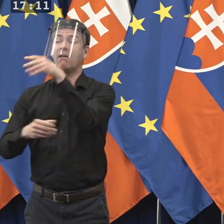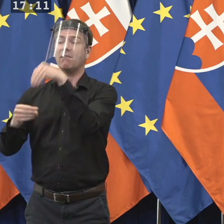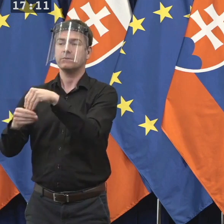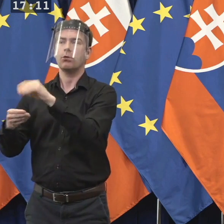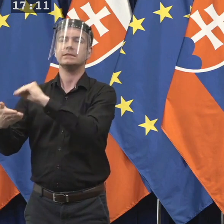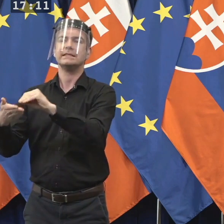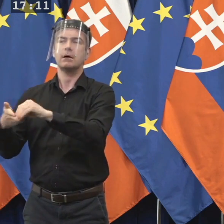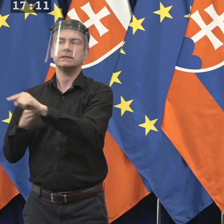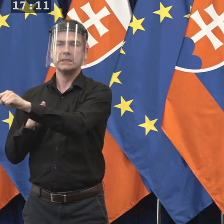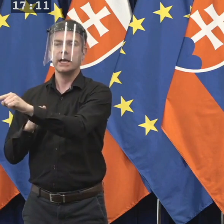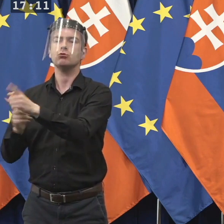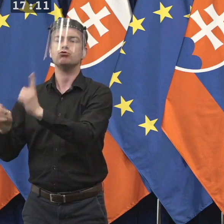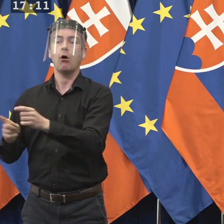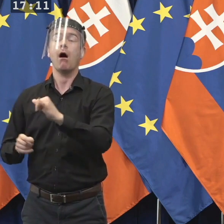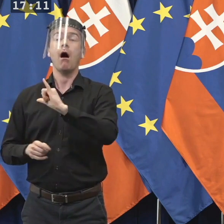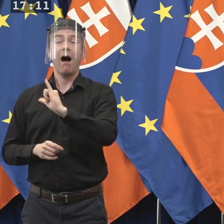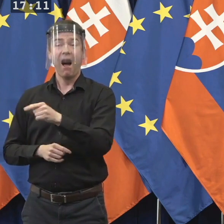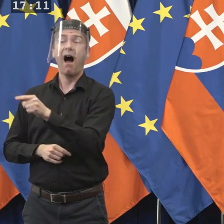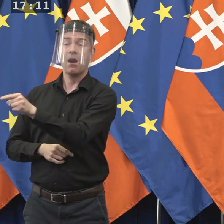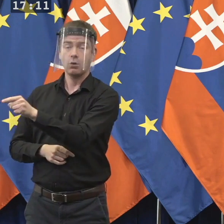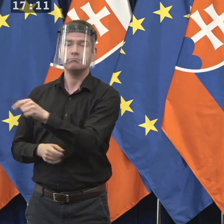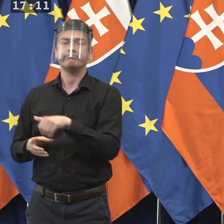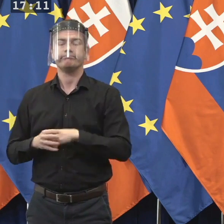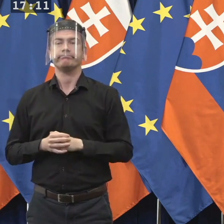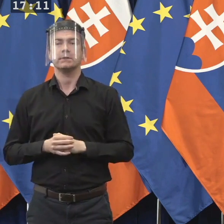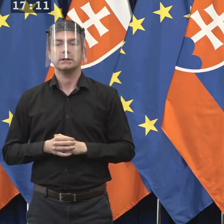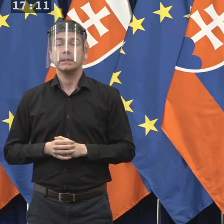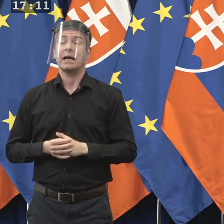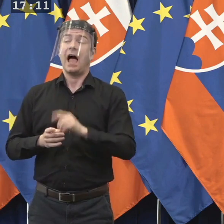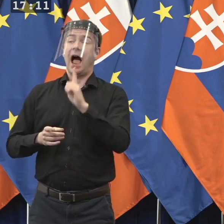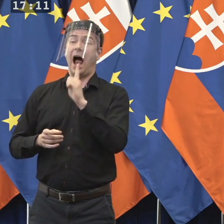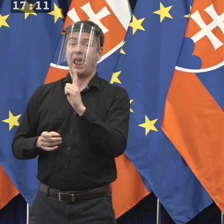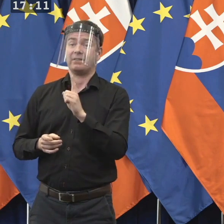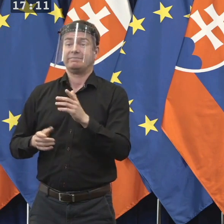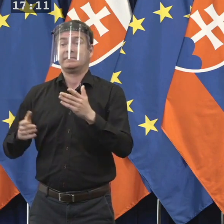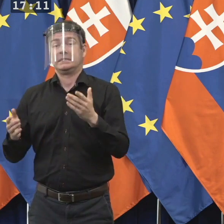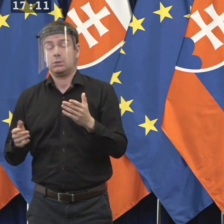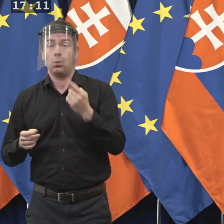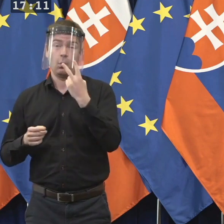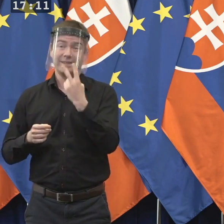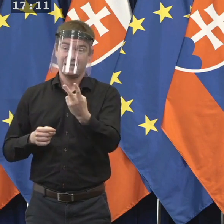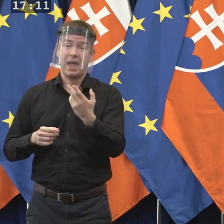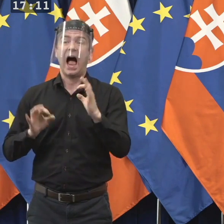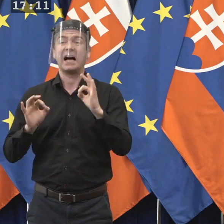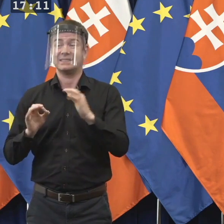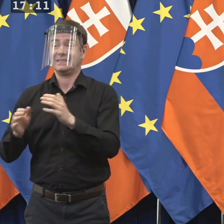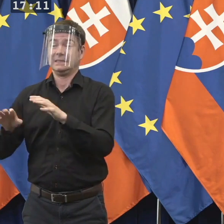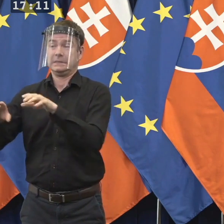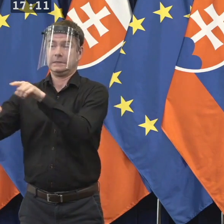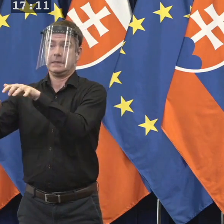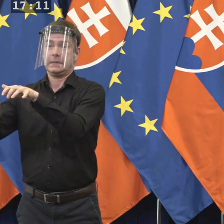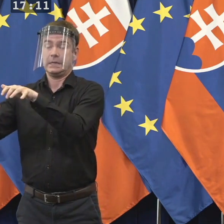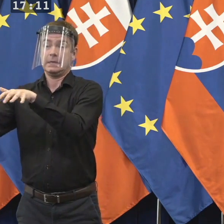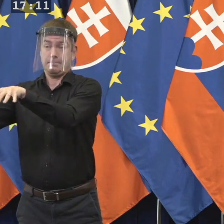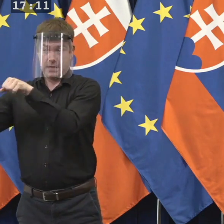po jeho schválení vláda zrejme teda aj predloží návrh, ktorý zmení súčasný právny stav na to, aby tí